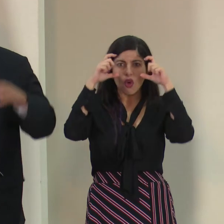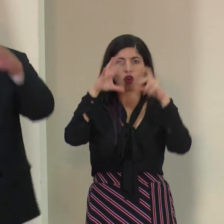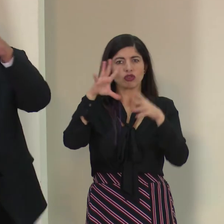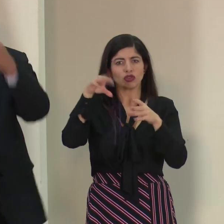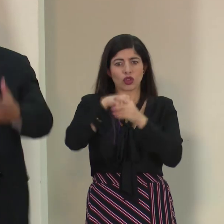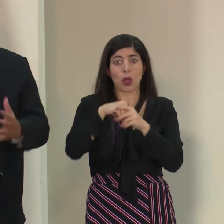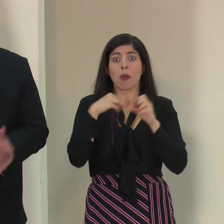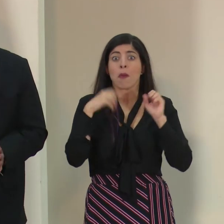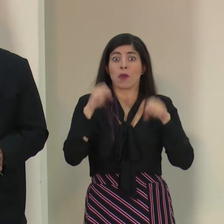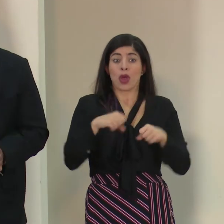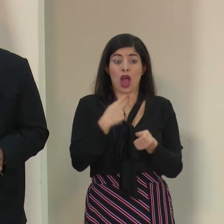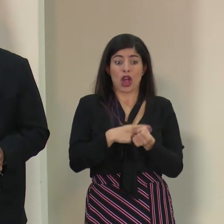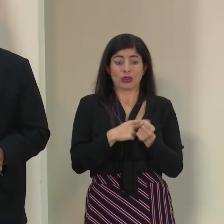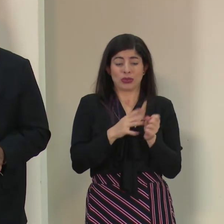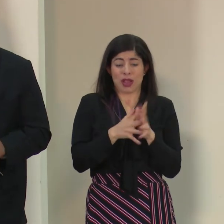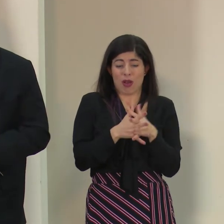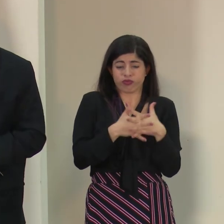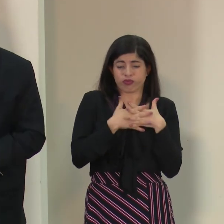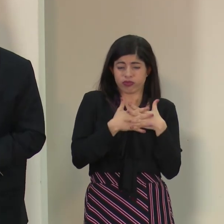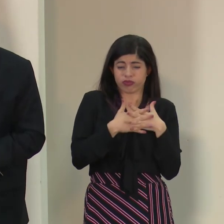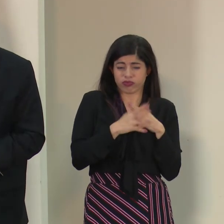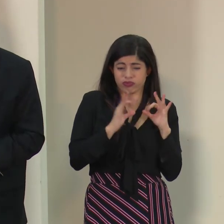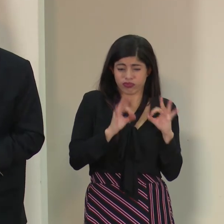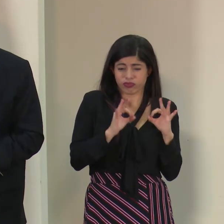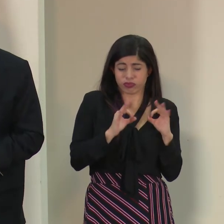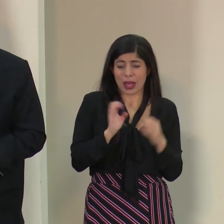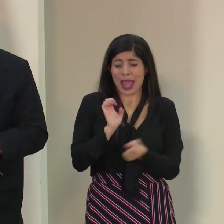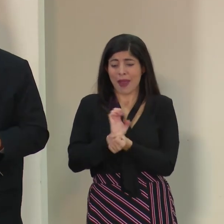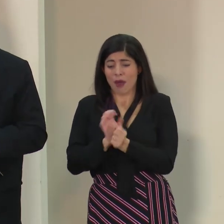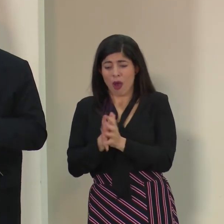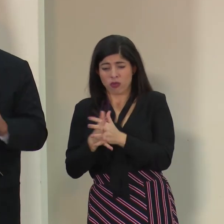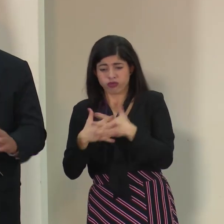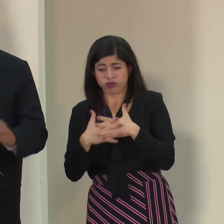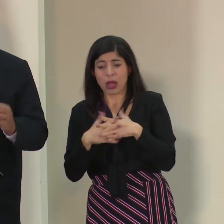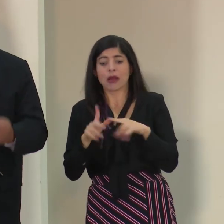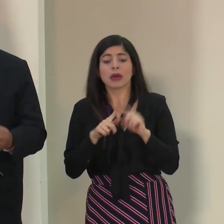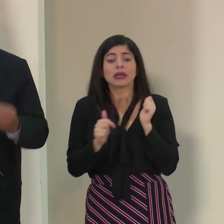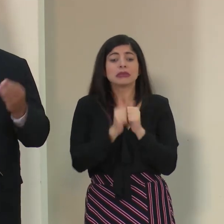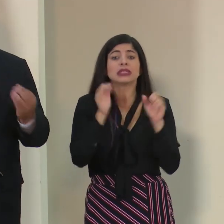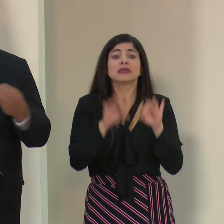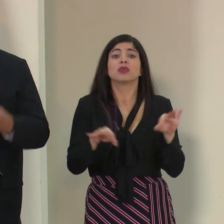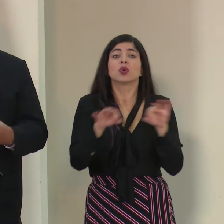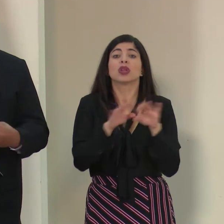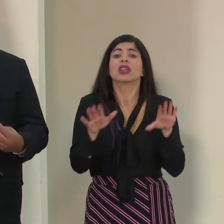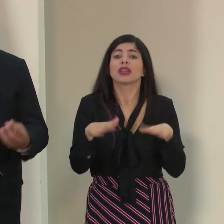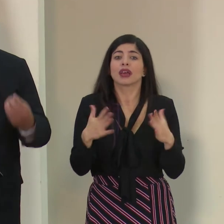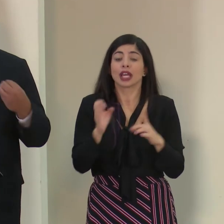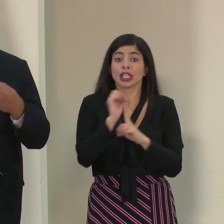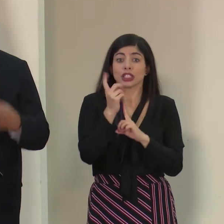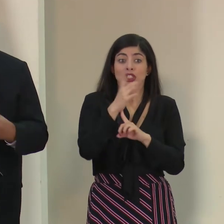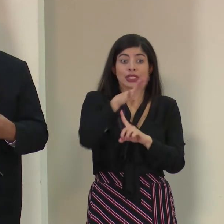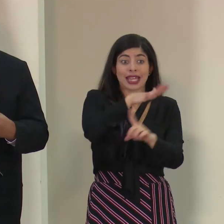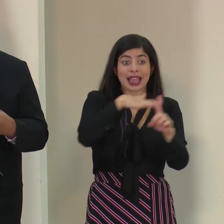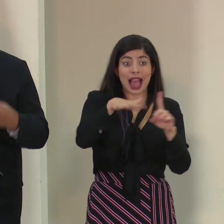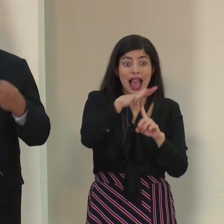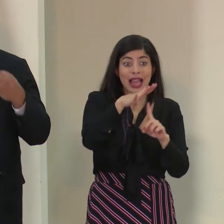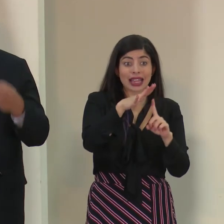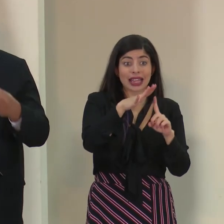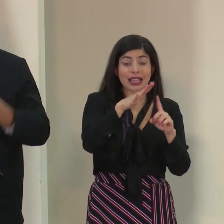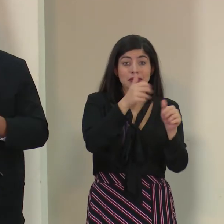podemos blindar los hospitales, podemos blindar los eváis, pero aquí lo importante es que como sociedad en nuestras